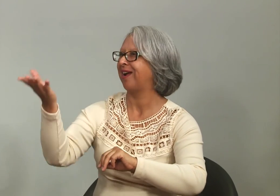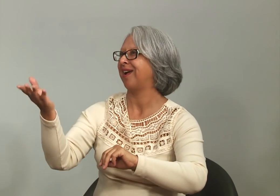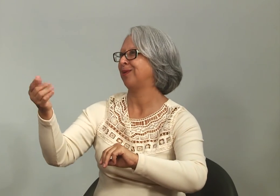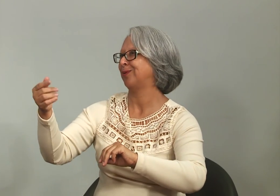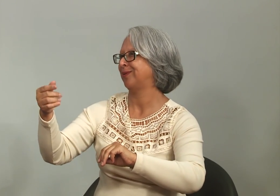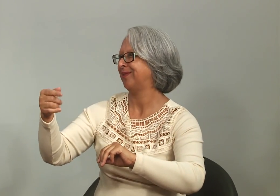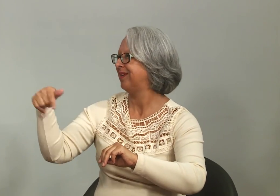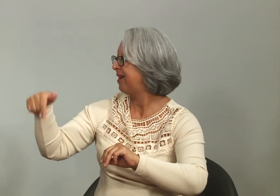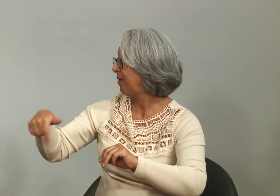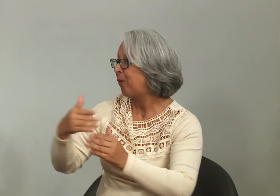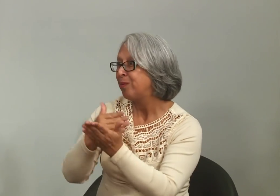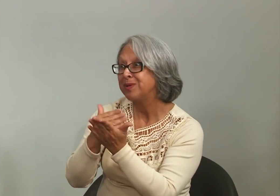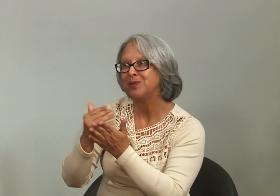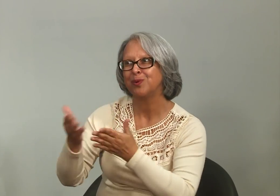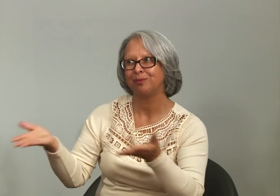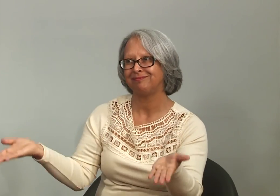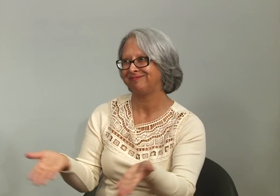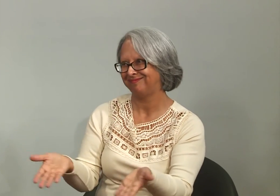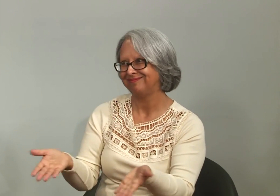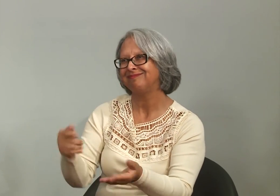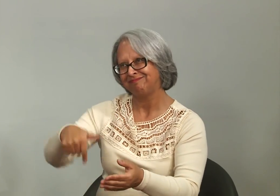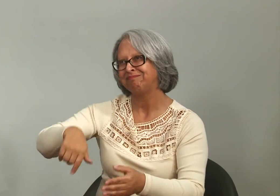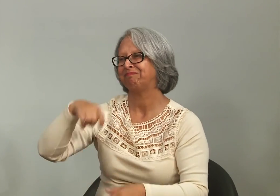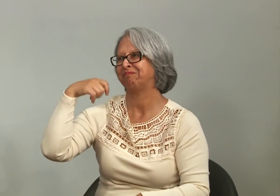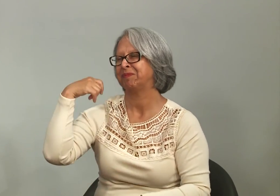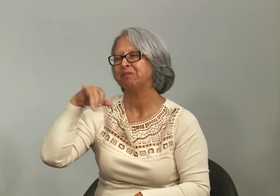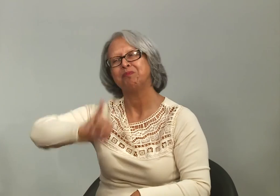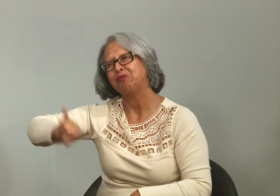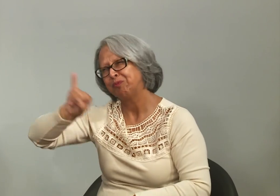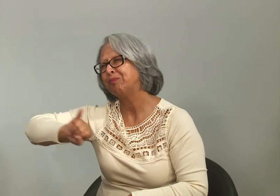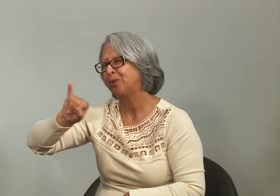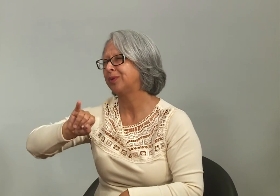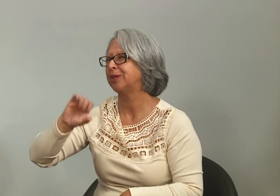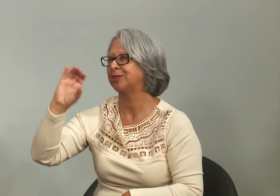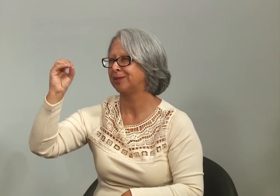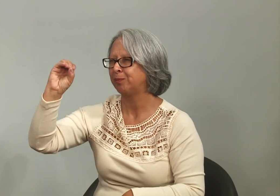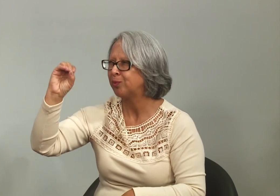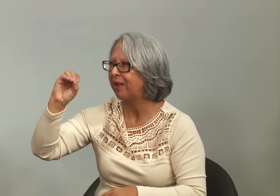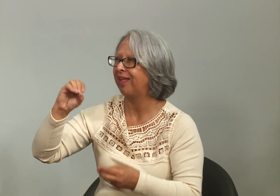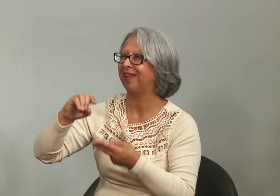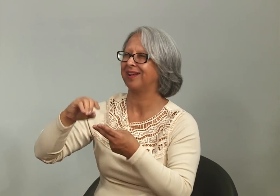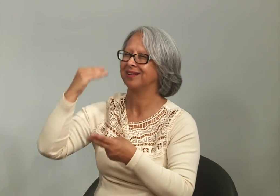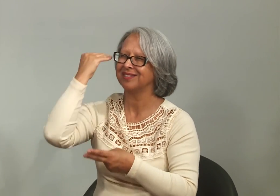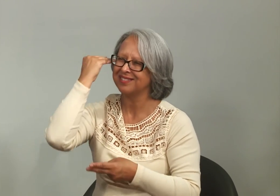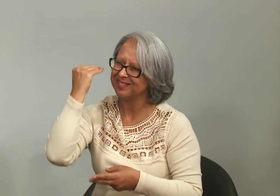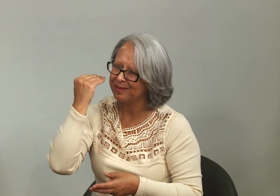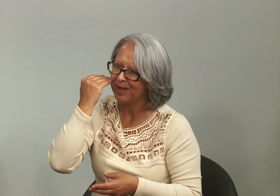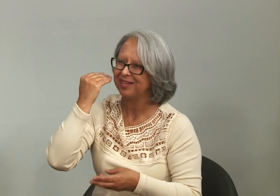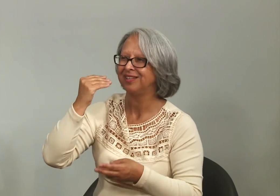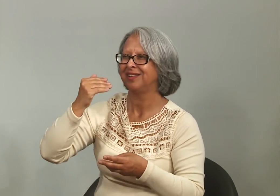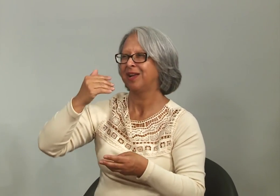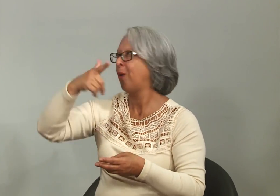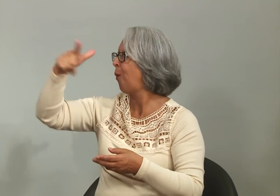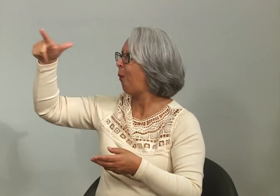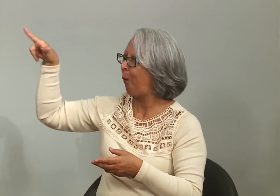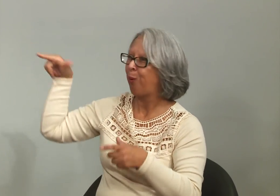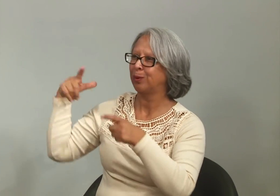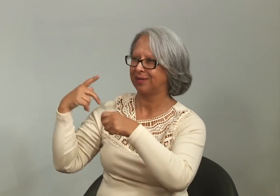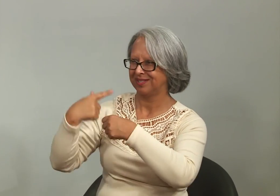teve pessoas gaúchas, Então, toda a questão do mestrado, doutorado, com surdos, começou aqui no Rio Grande do Sul, né? Porto Alegre, Santa Maria,